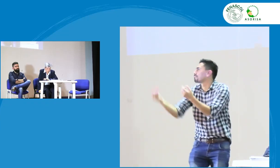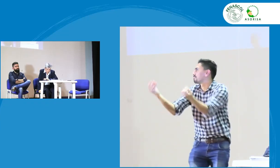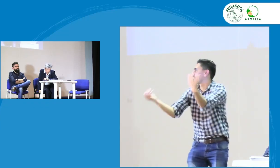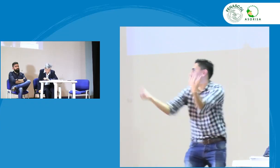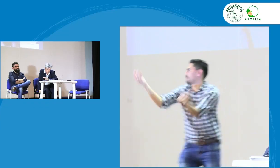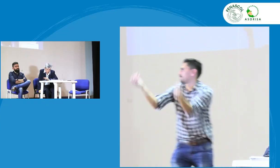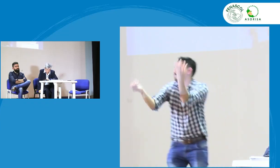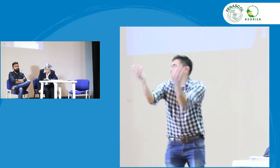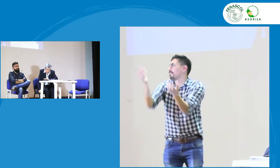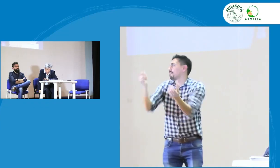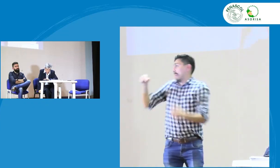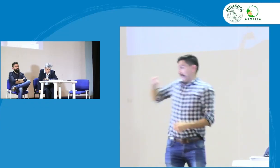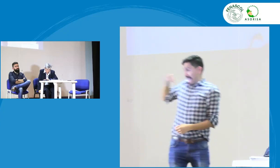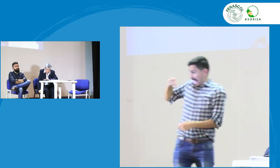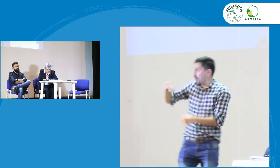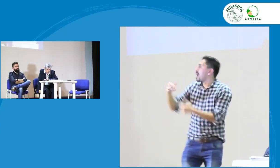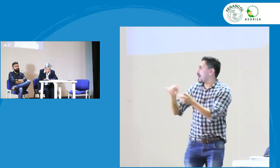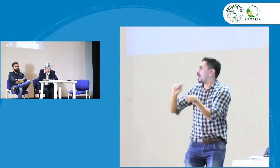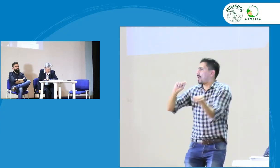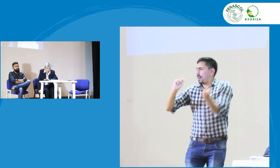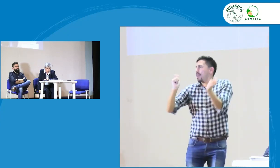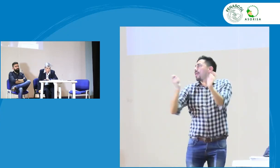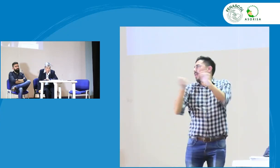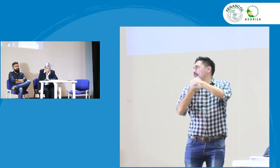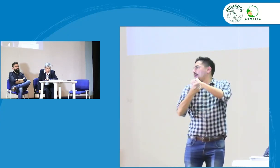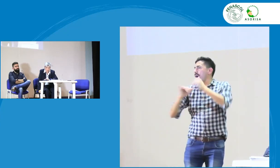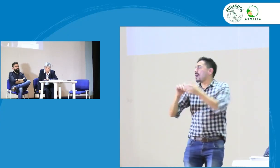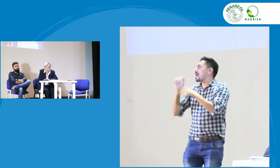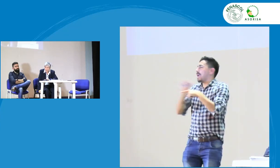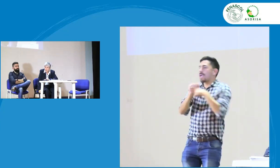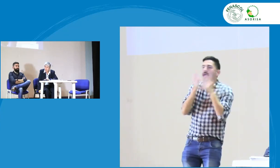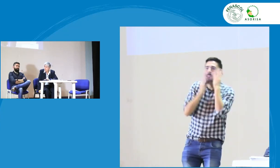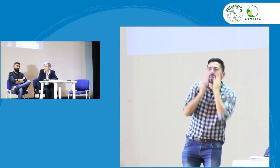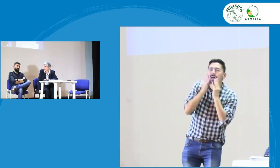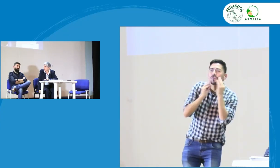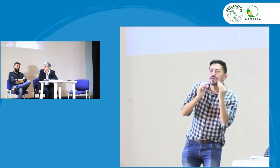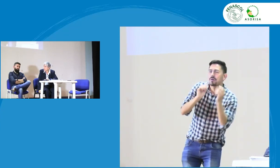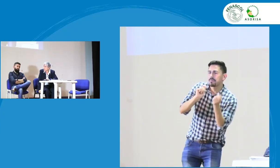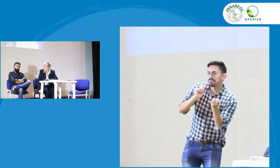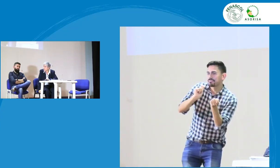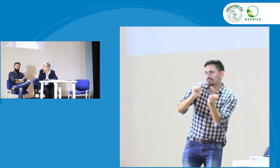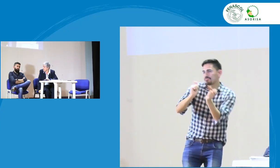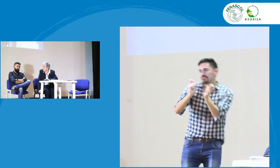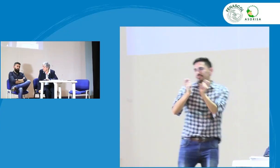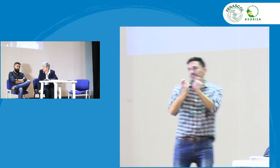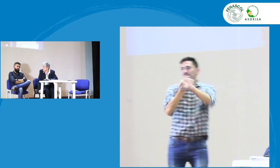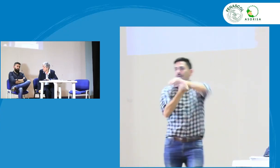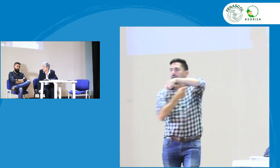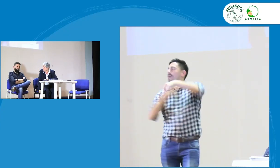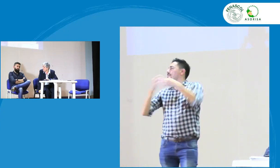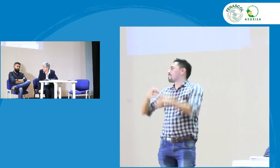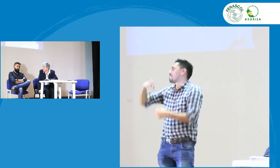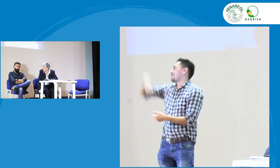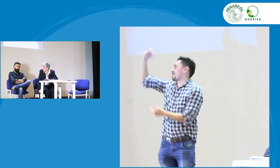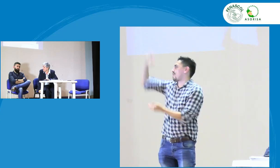Medellín y han ido surgiendo esta profesionalización de intérpretes a través del tiempo, entonces los intérpretes empíricos